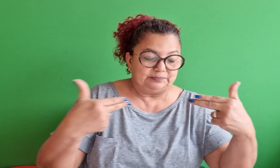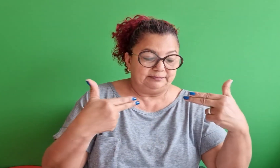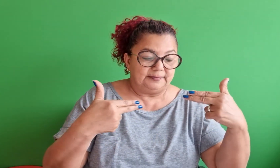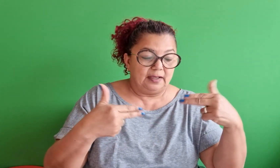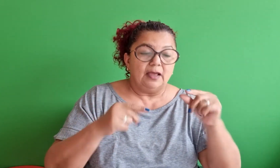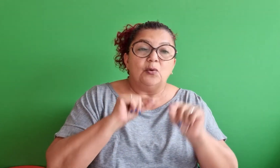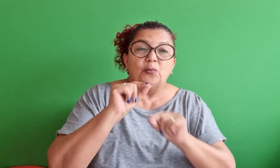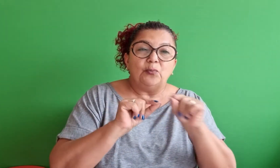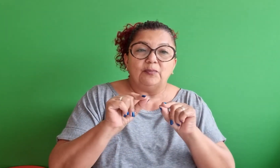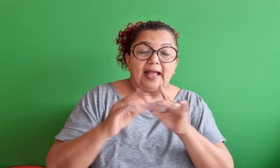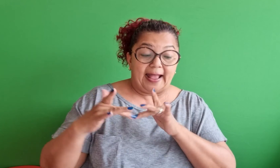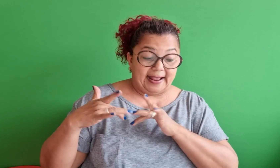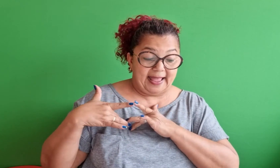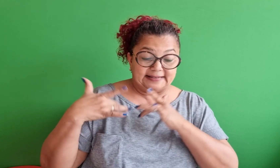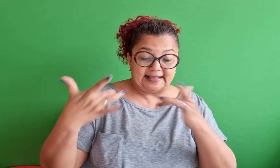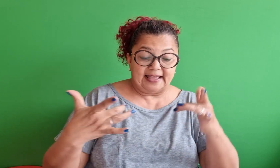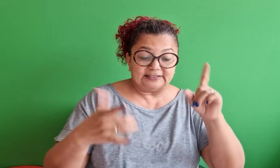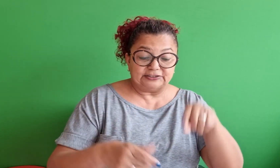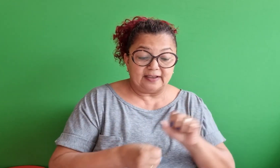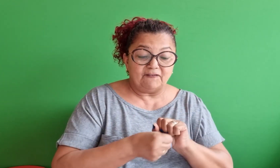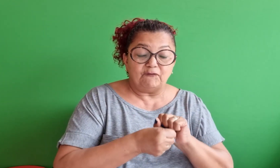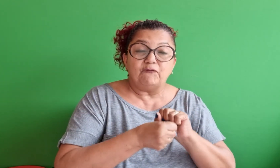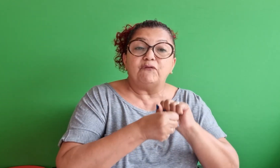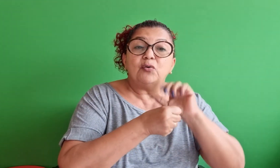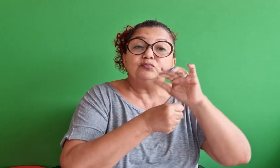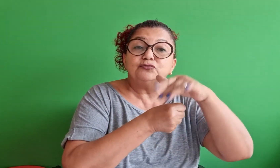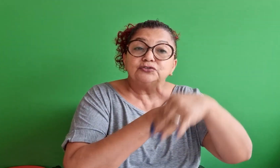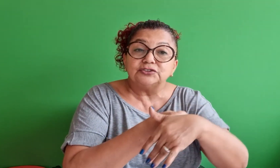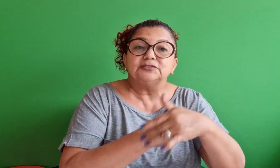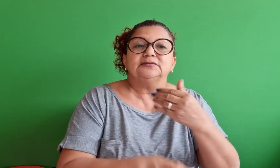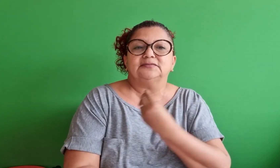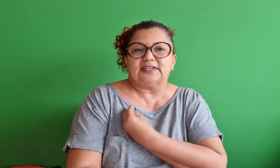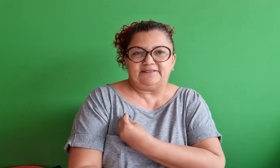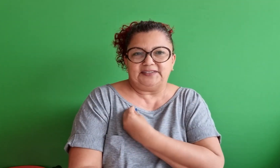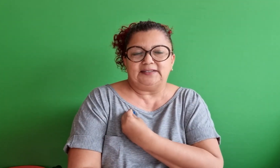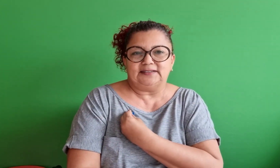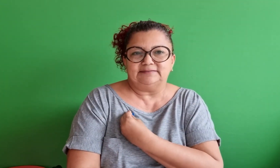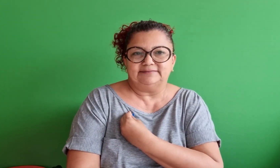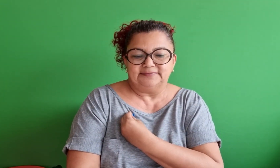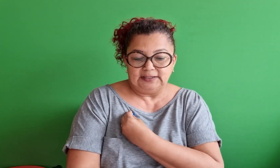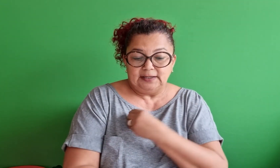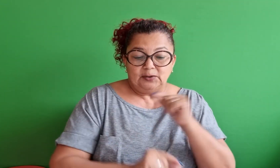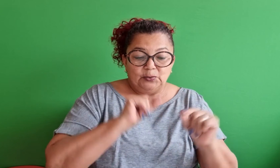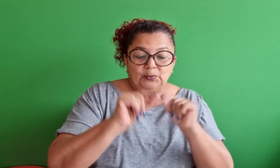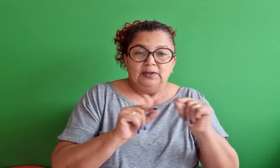todos os vícios como a caridade é a fonte de todas as virtudes.